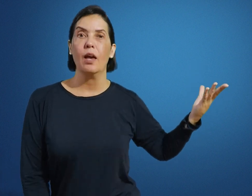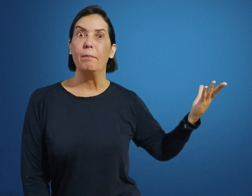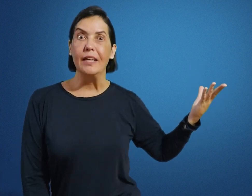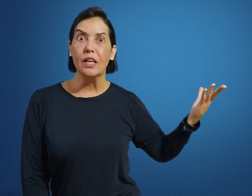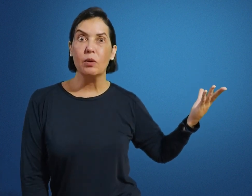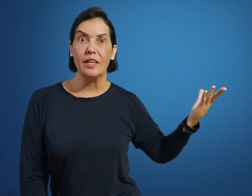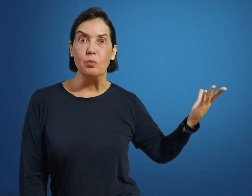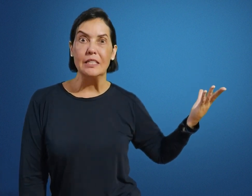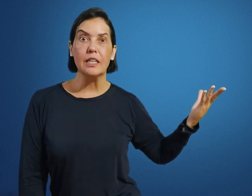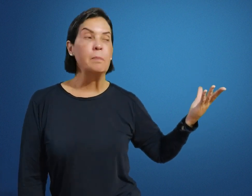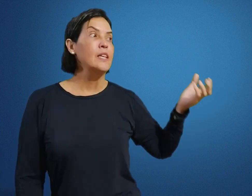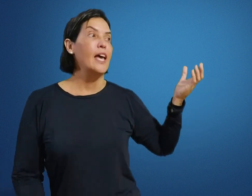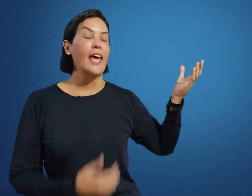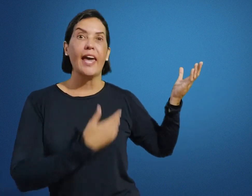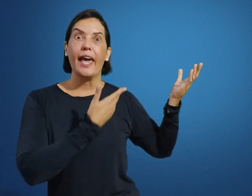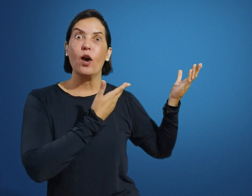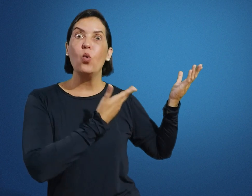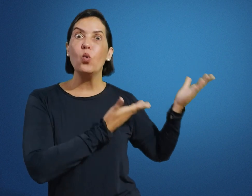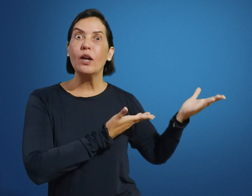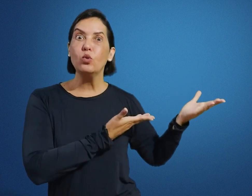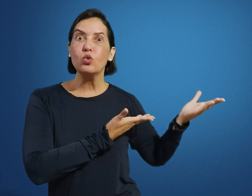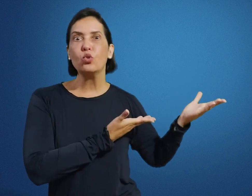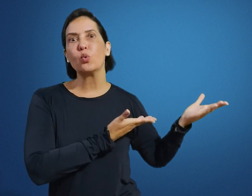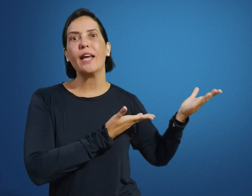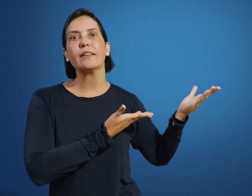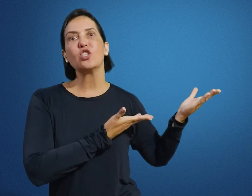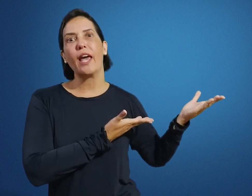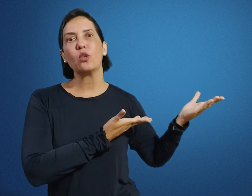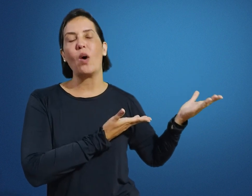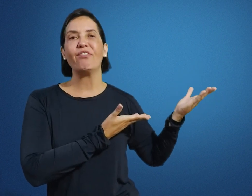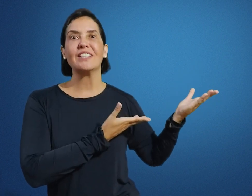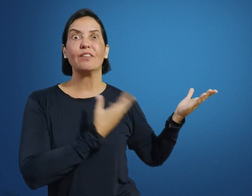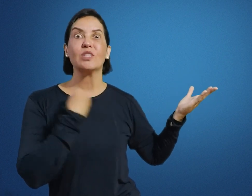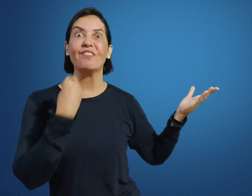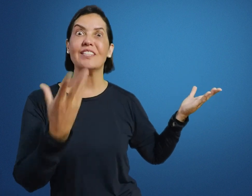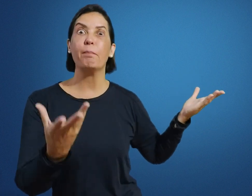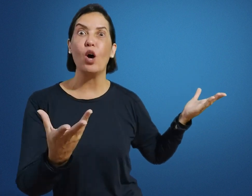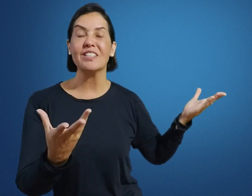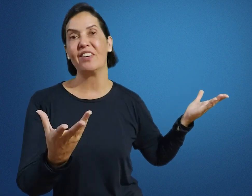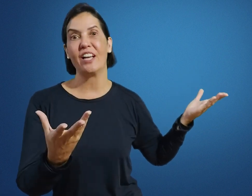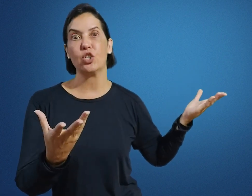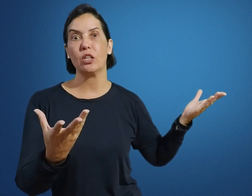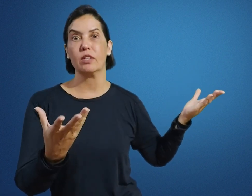bilíngue mesmo em si, o aluno surdo, ele tem direito a fazer, você fazer provas avaliativas